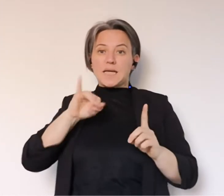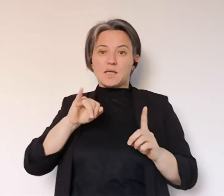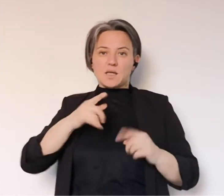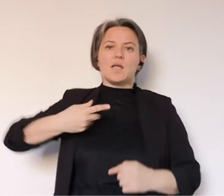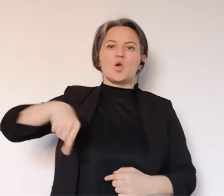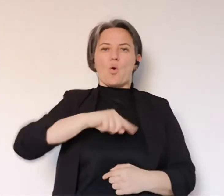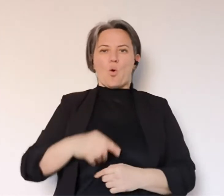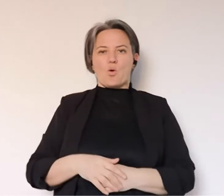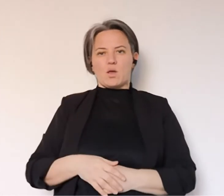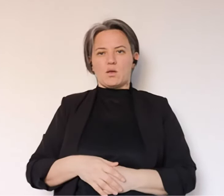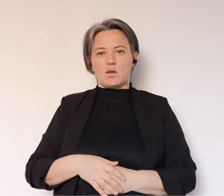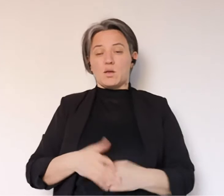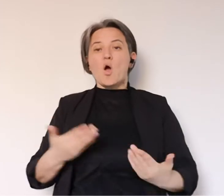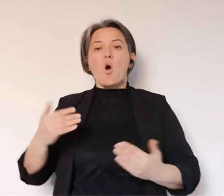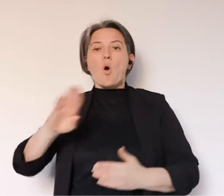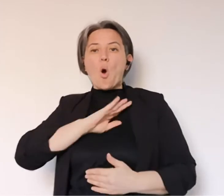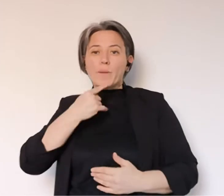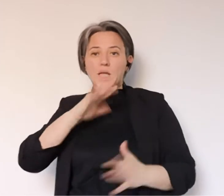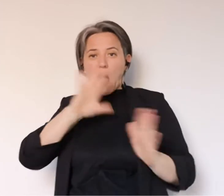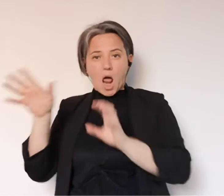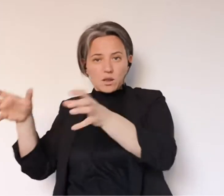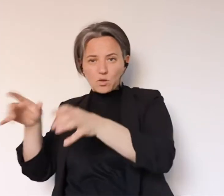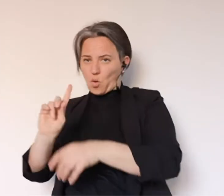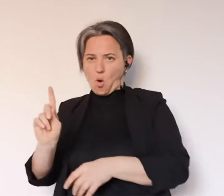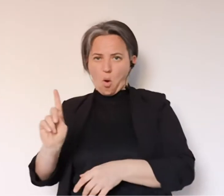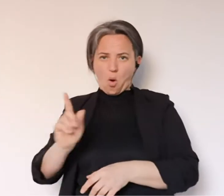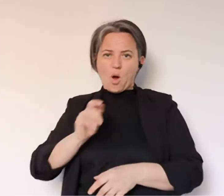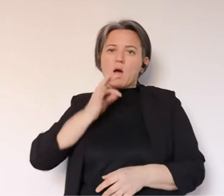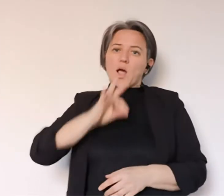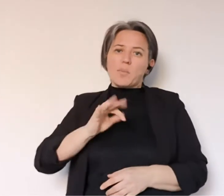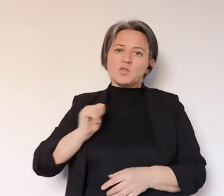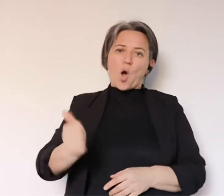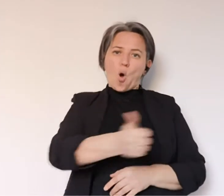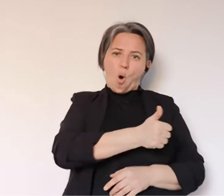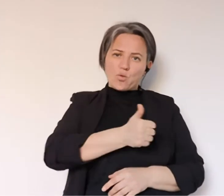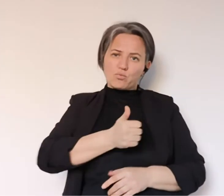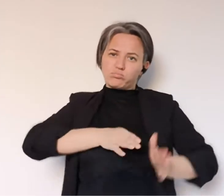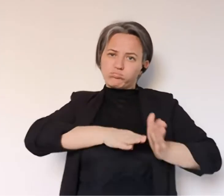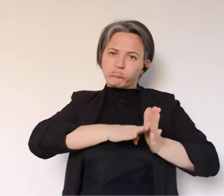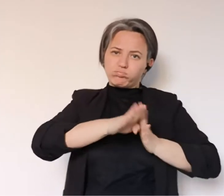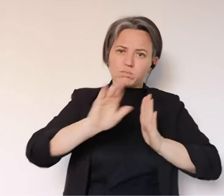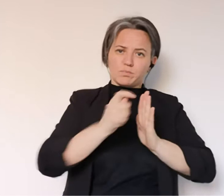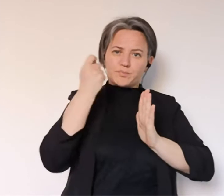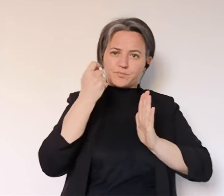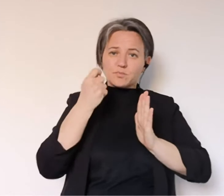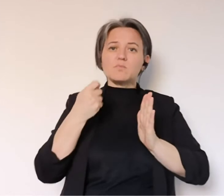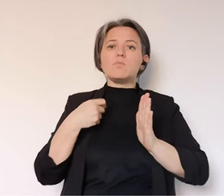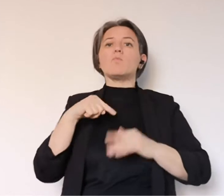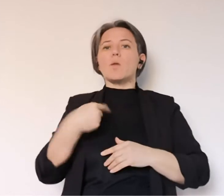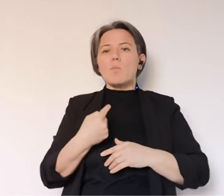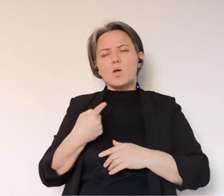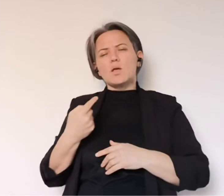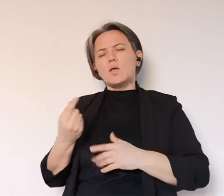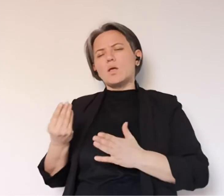quell'obiettivo lì dipende da nessun altro anche da noi, una colpa non è di qualcun altro, è la capacità che abbiamo